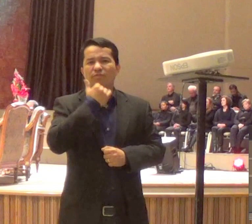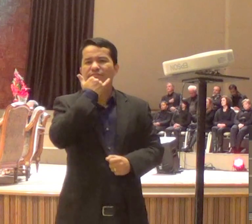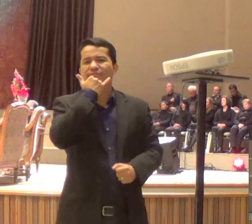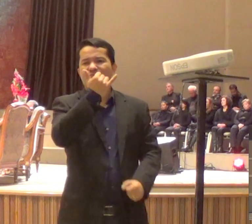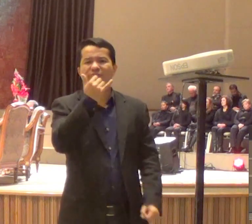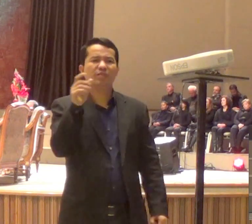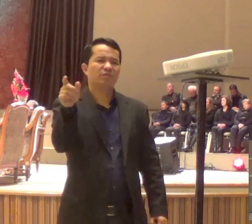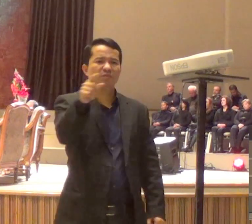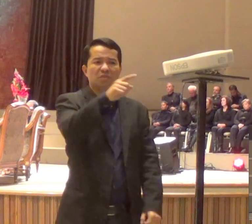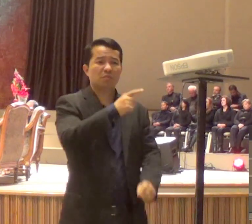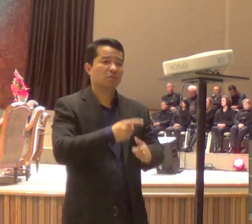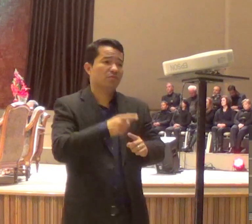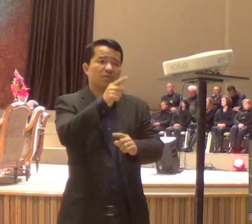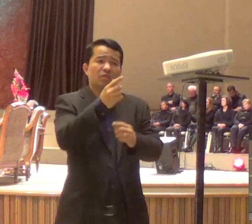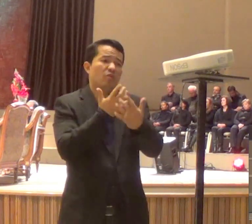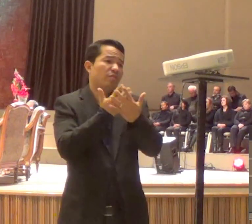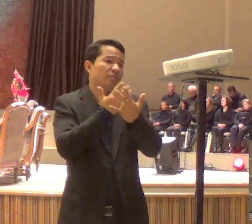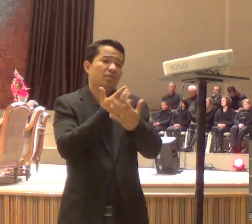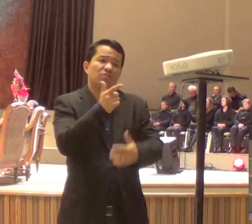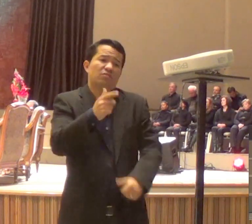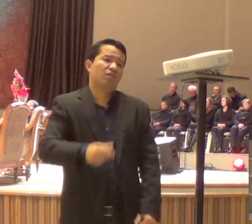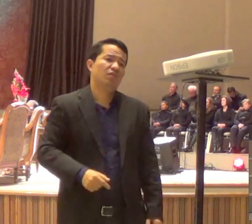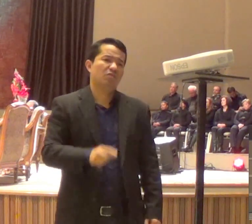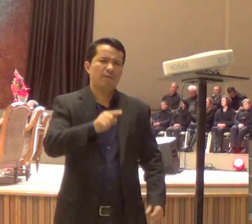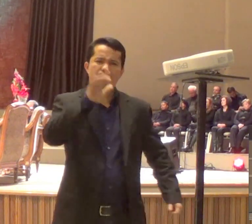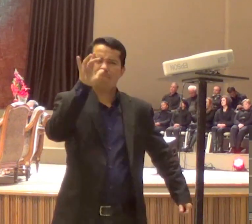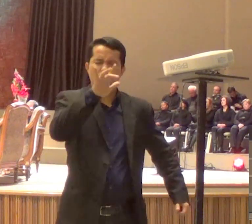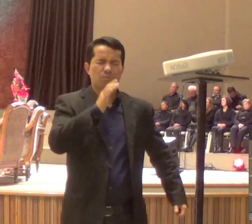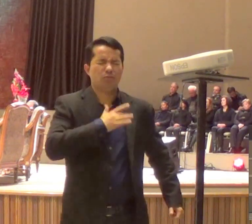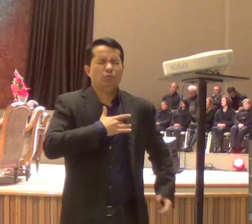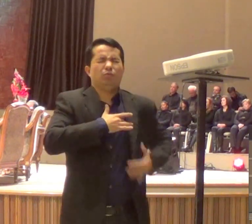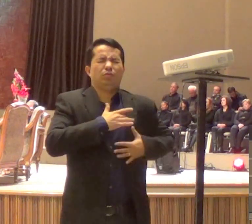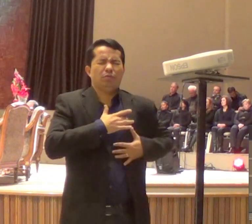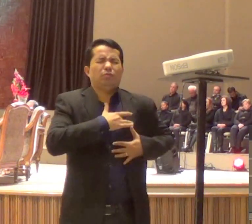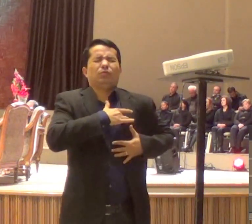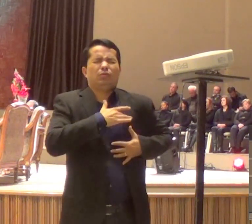revela, ele toca, e a gente, não responde, outros,